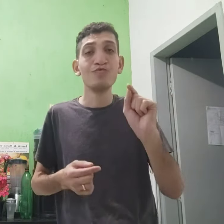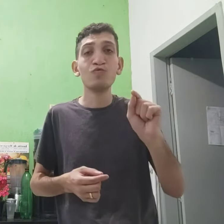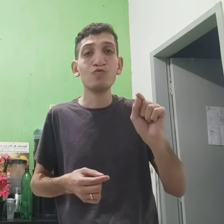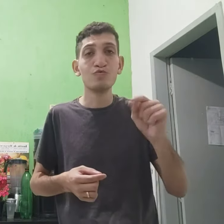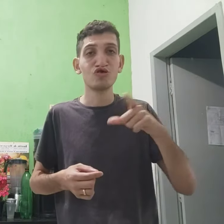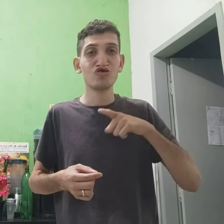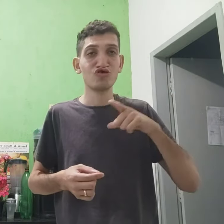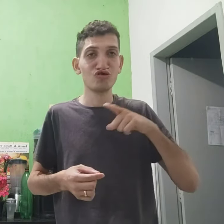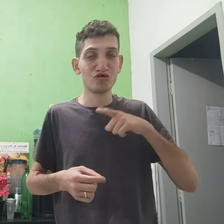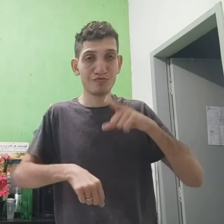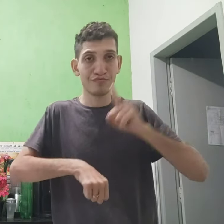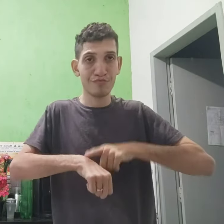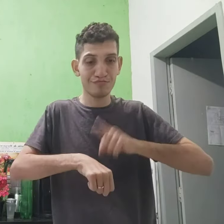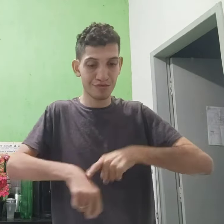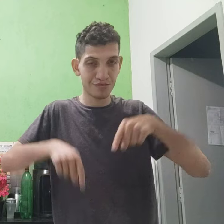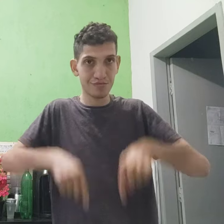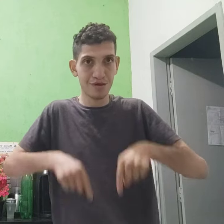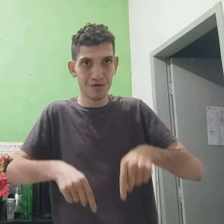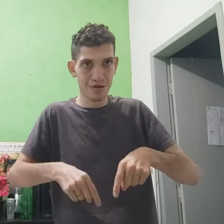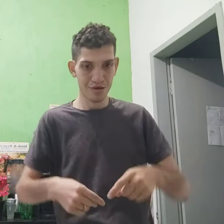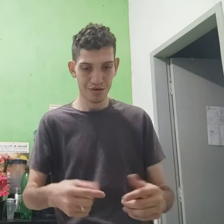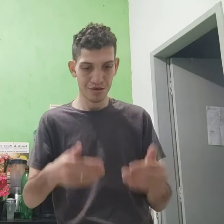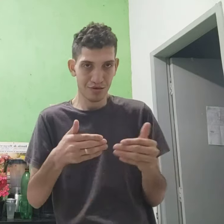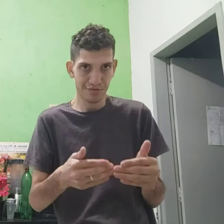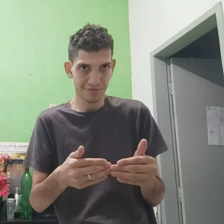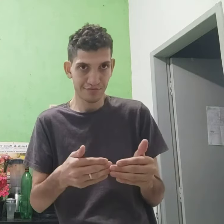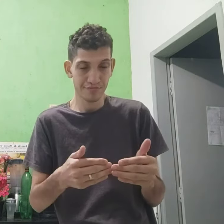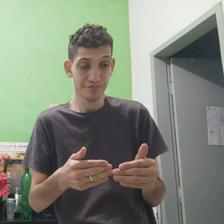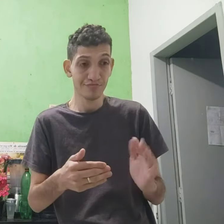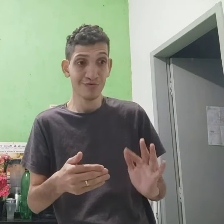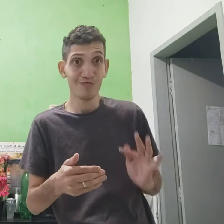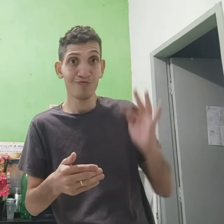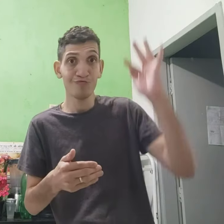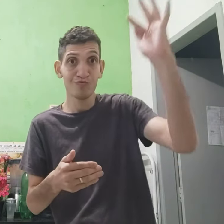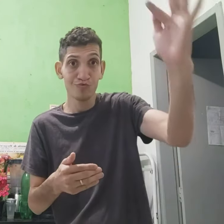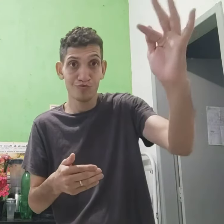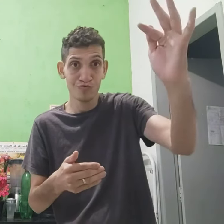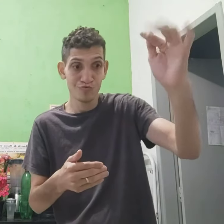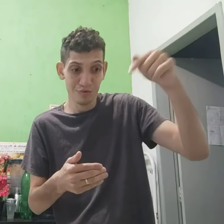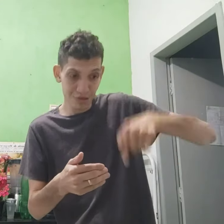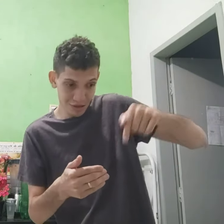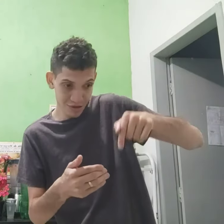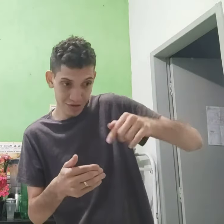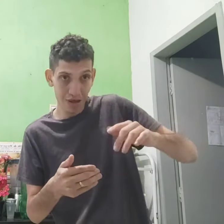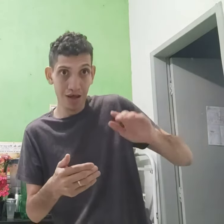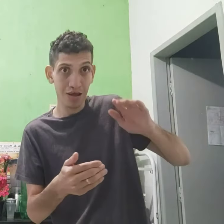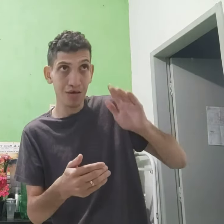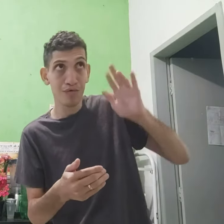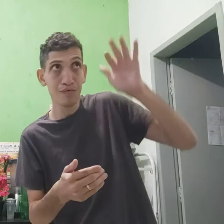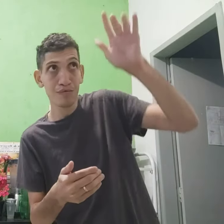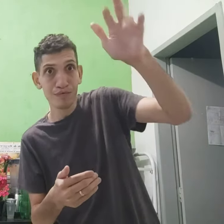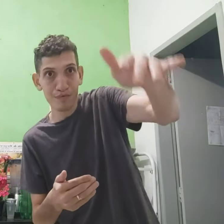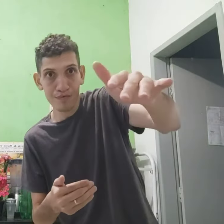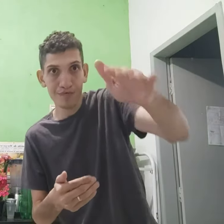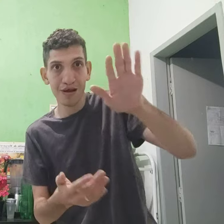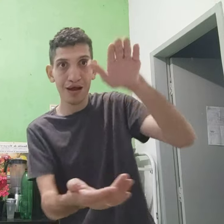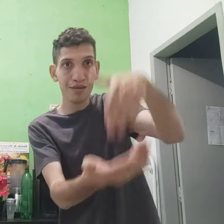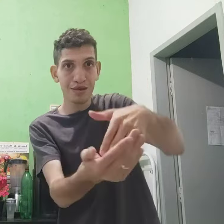né? É o ir em um momento agora. E o futuro, nesse momento